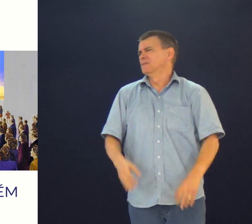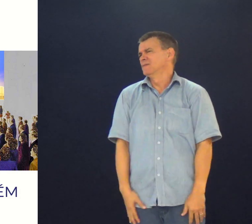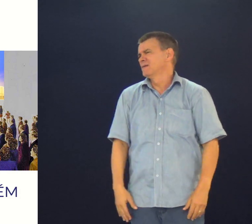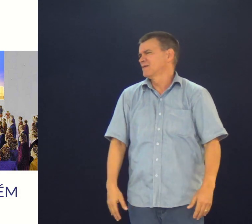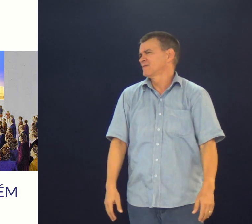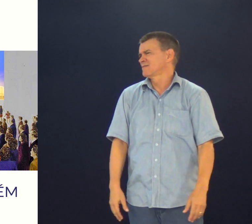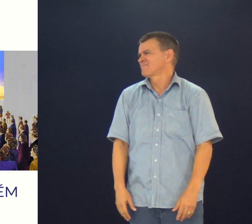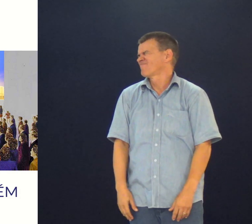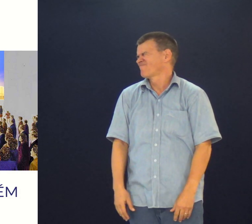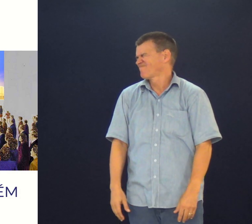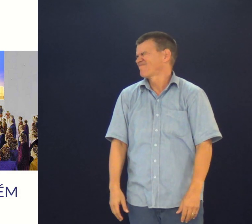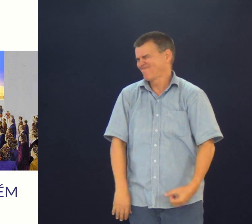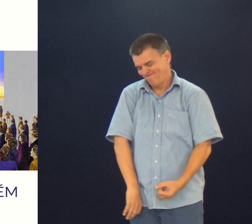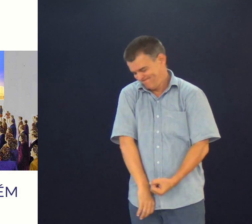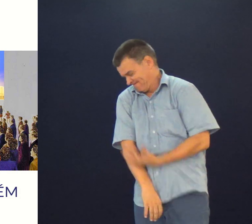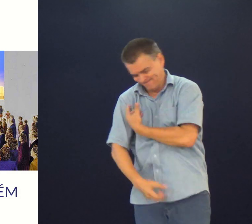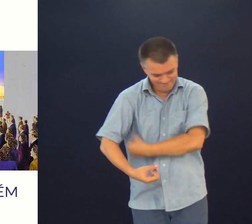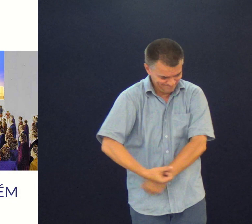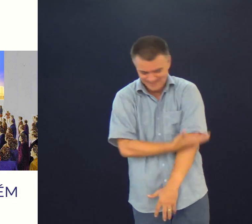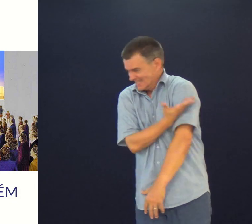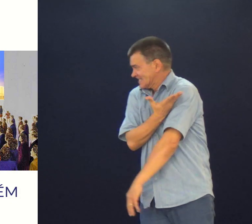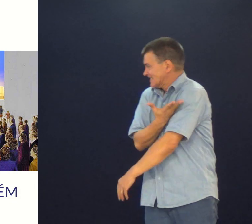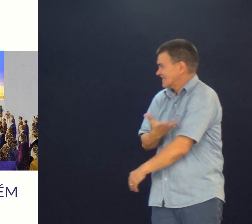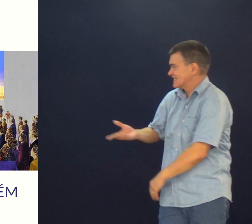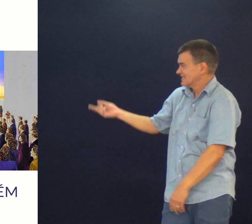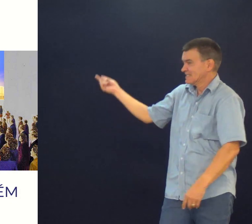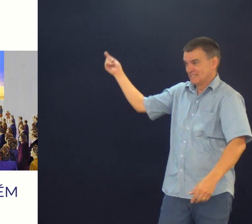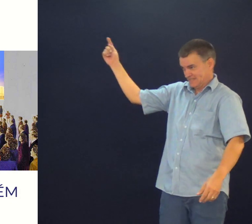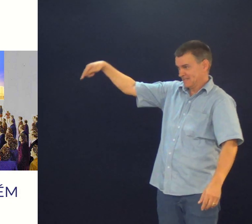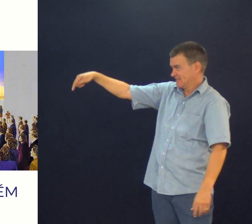Que coisa perfeita Maravilhosa Isso não te emociona?